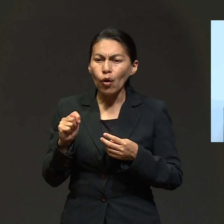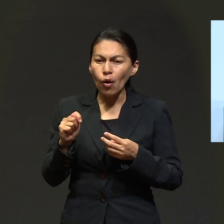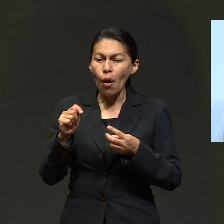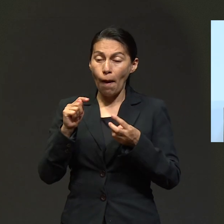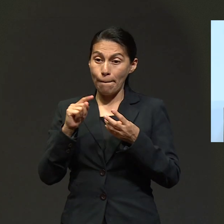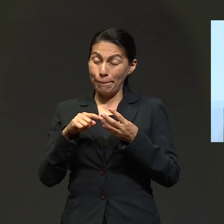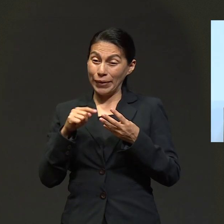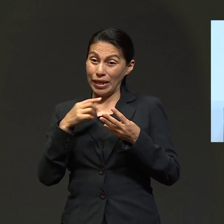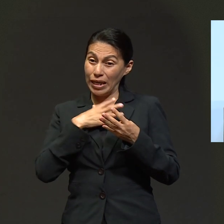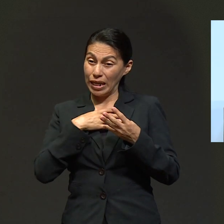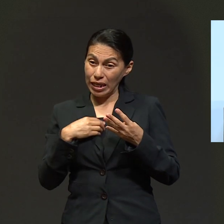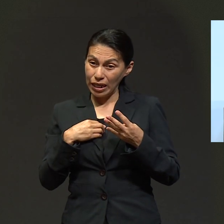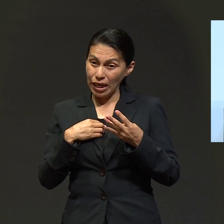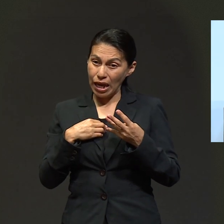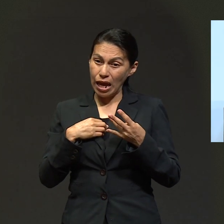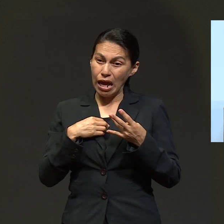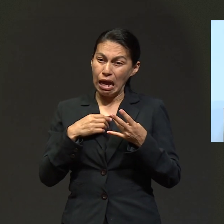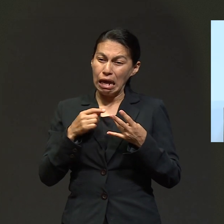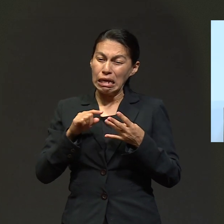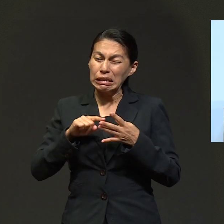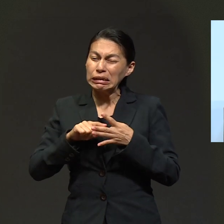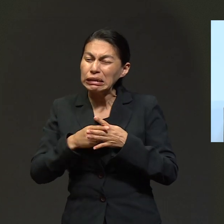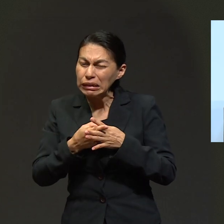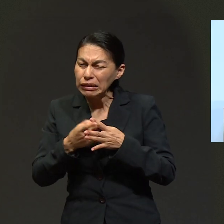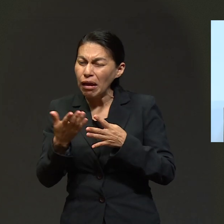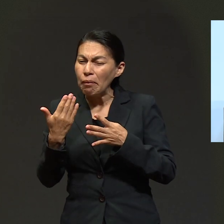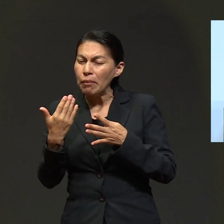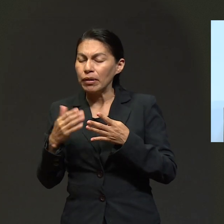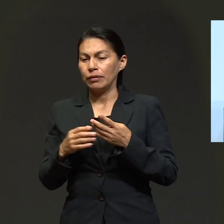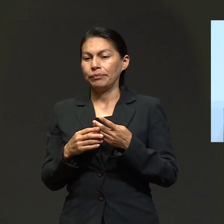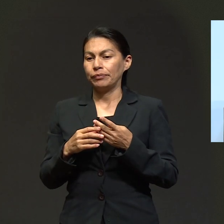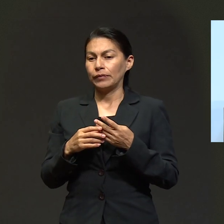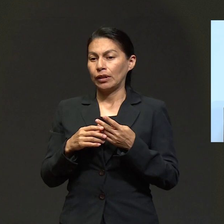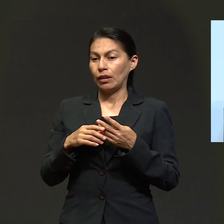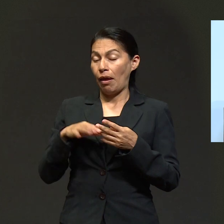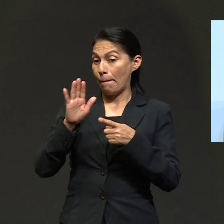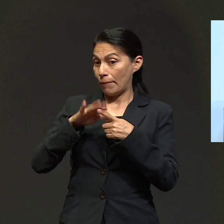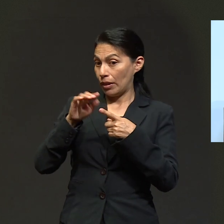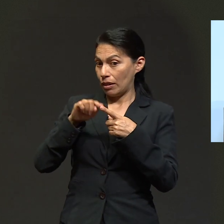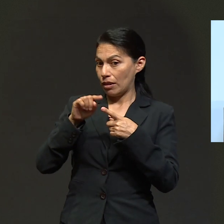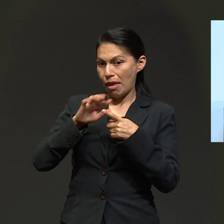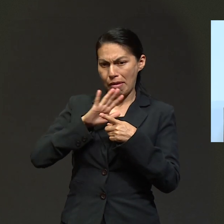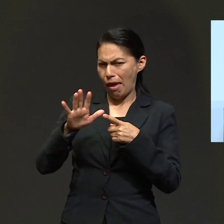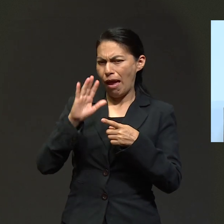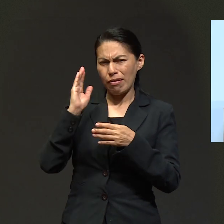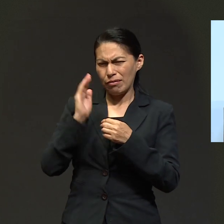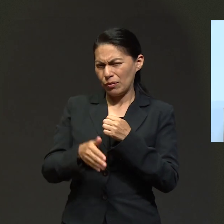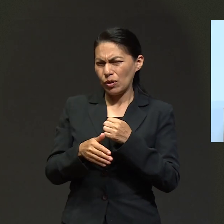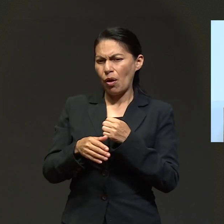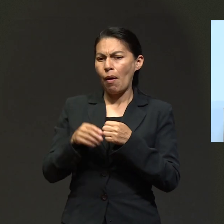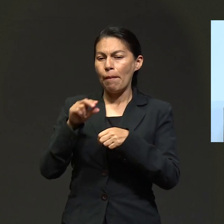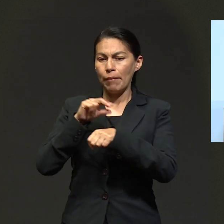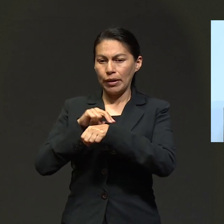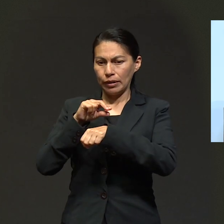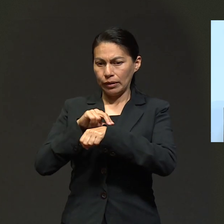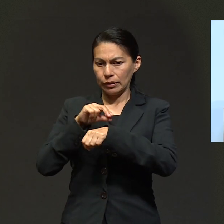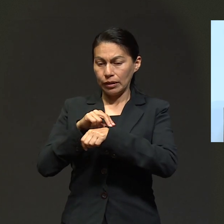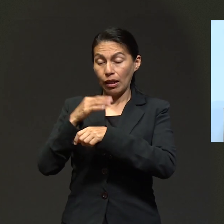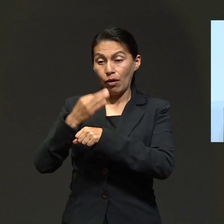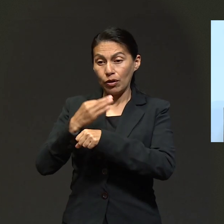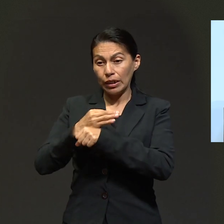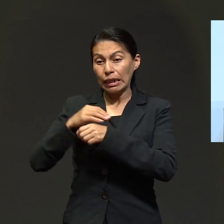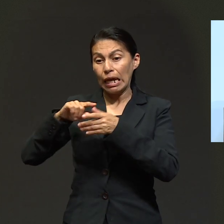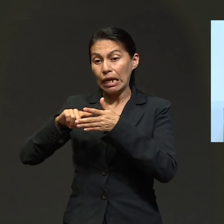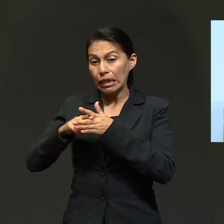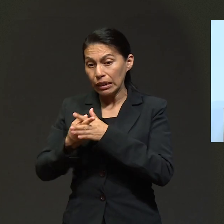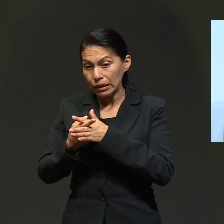que está estudiando la carrera de teología, y una más pequeña que apenas va a iniciar la carrera de teología. La mayor ya terminó todo lo que es